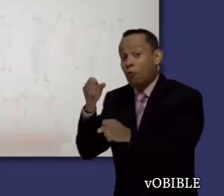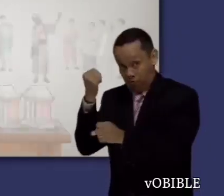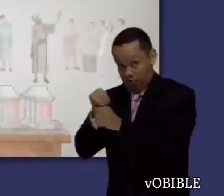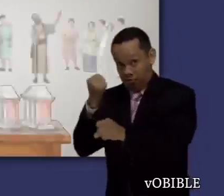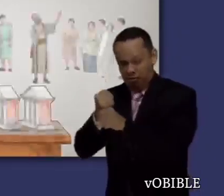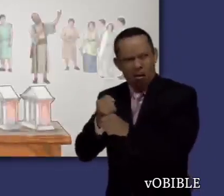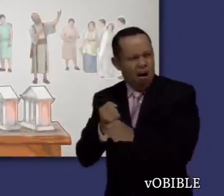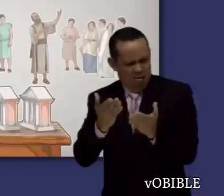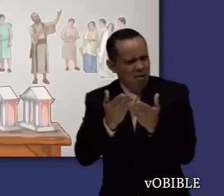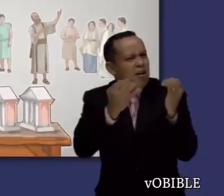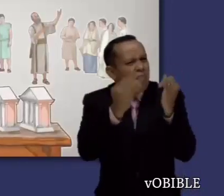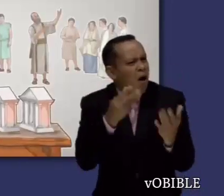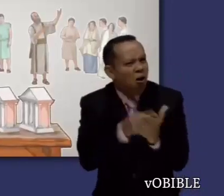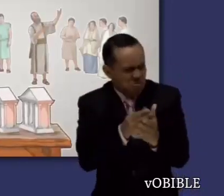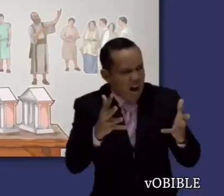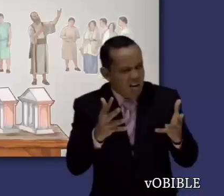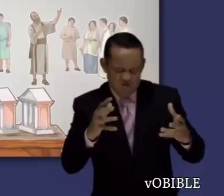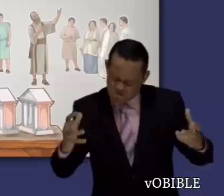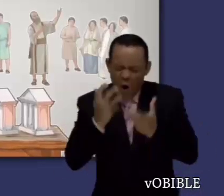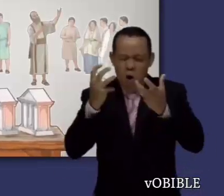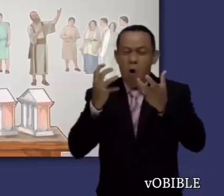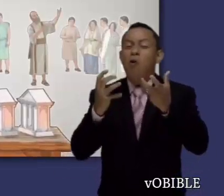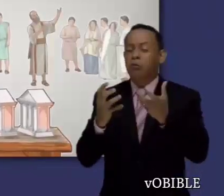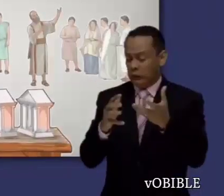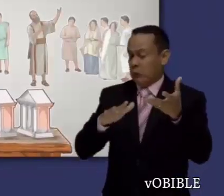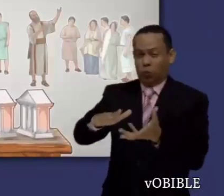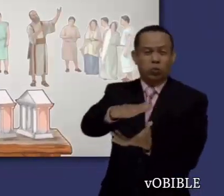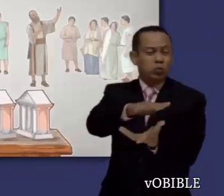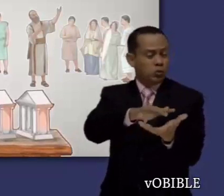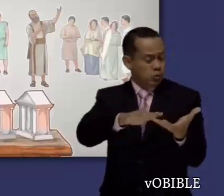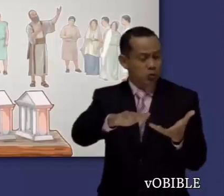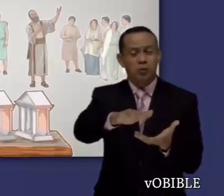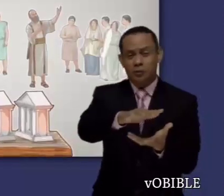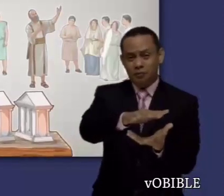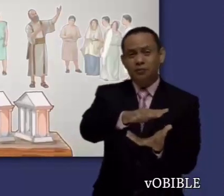Por eso, los plateros se pusieron furiosos y causaron un alboroto.